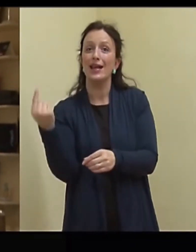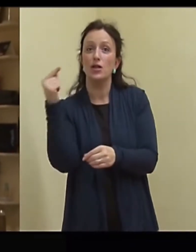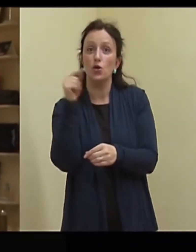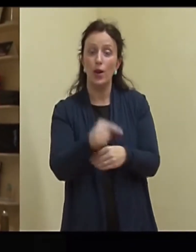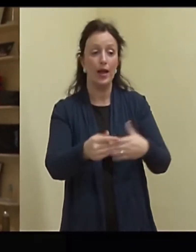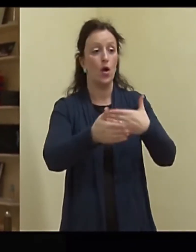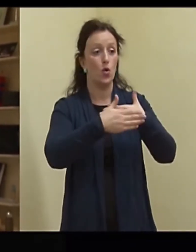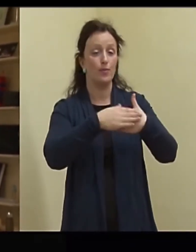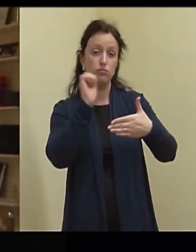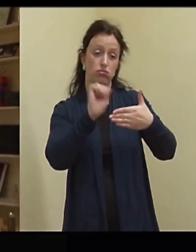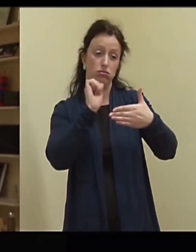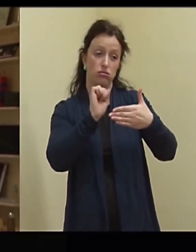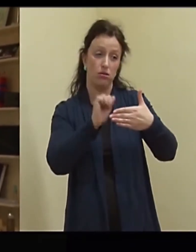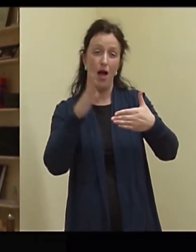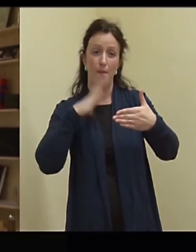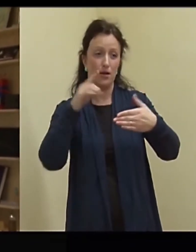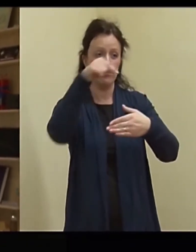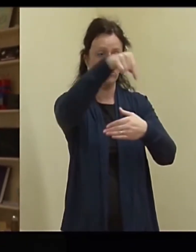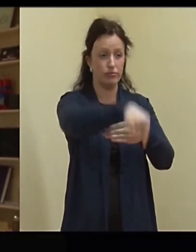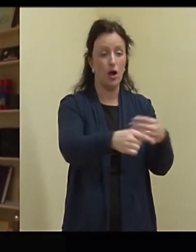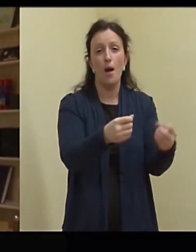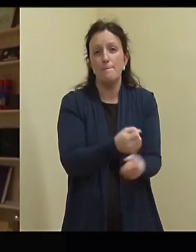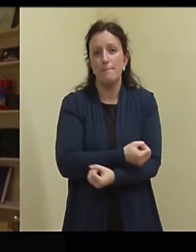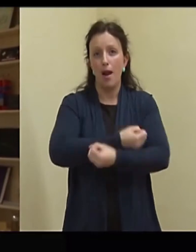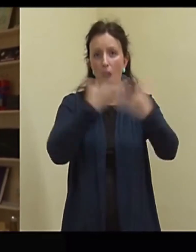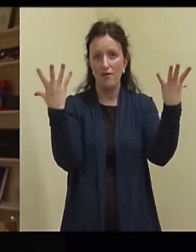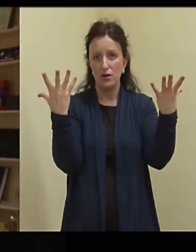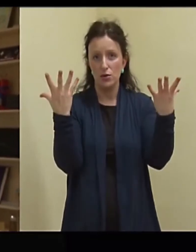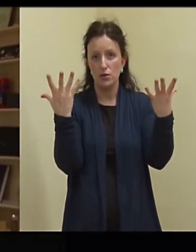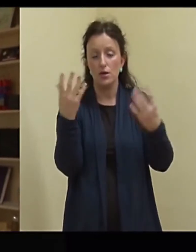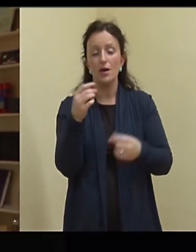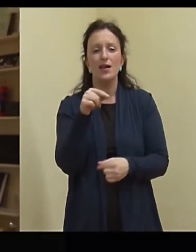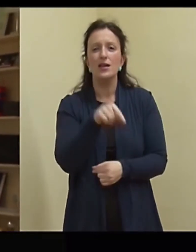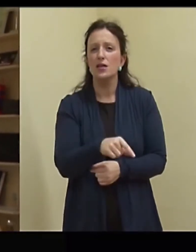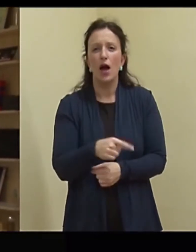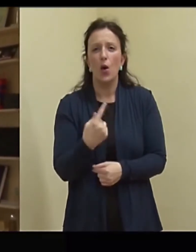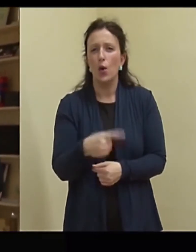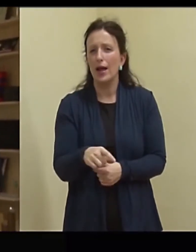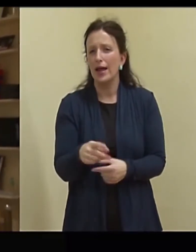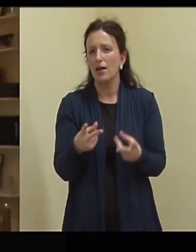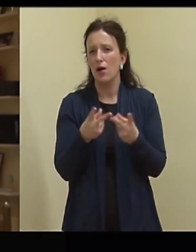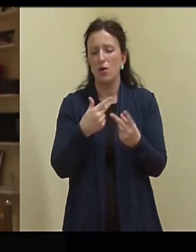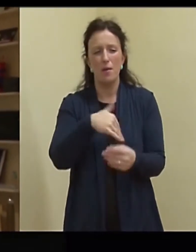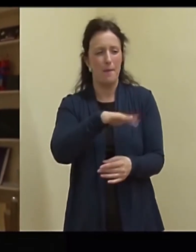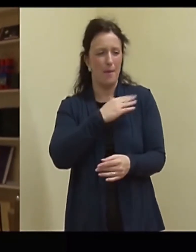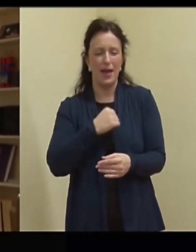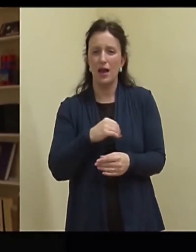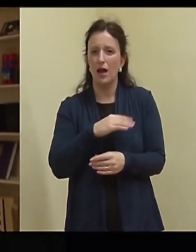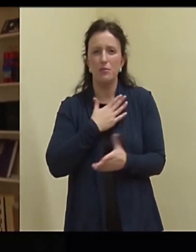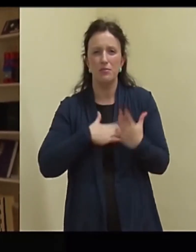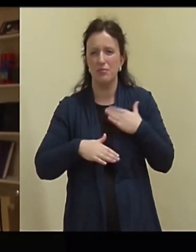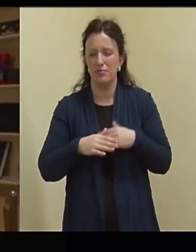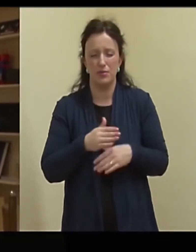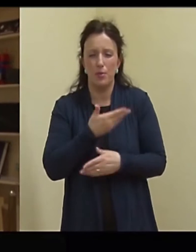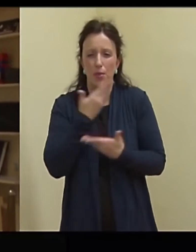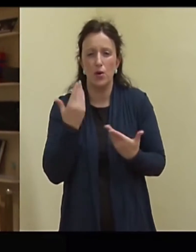seda, politsei oli uksele koputanud, toimus plahvatus. See oli selles suhtes kõige meie jaoks kõige ebameeldivam ja